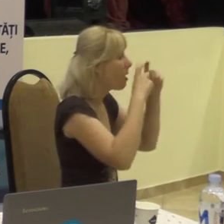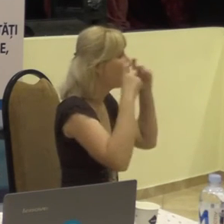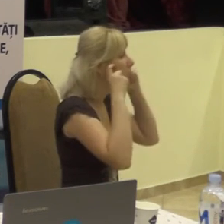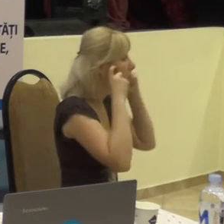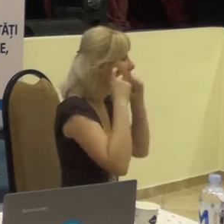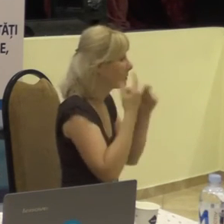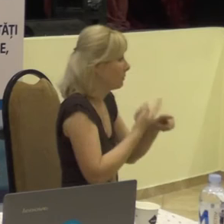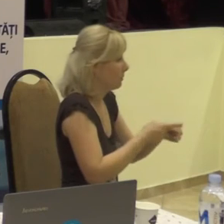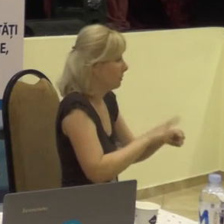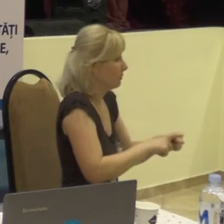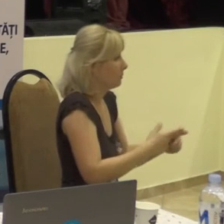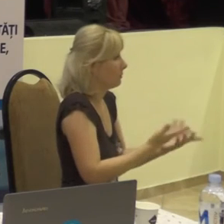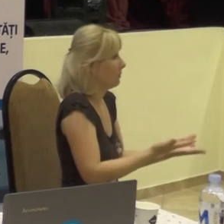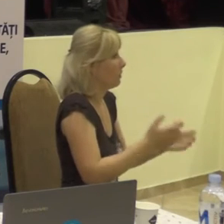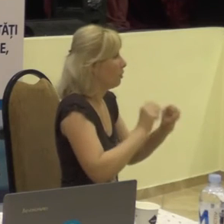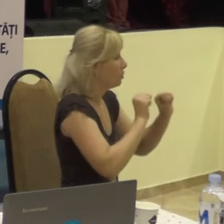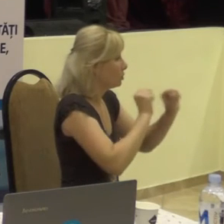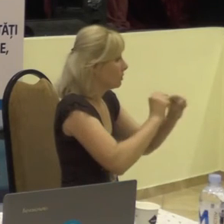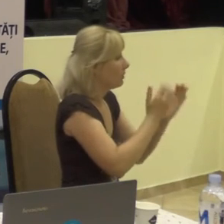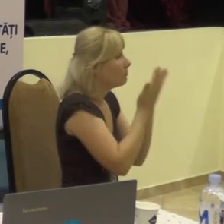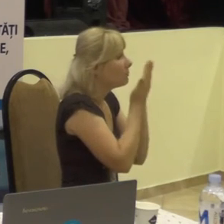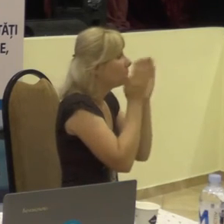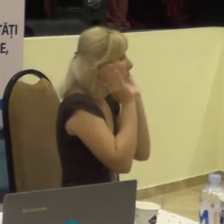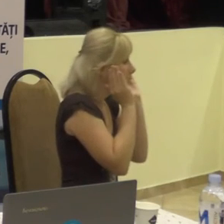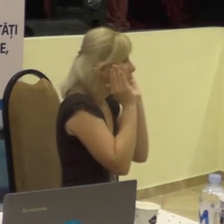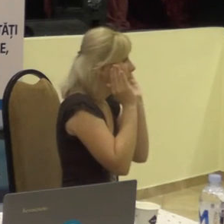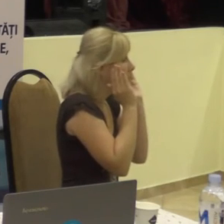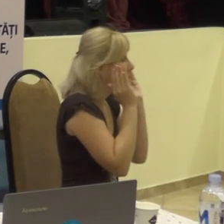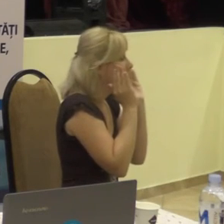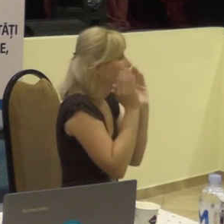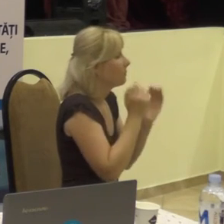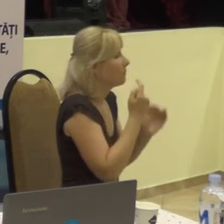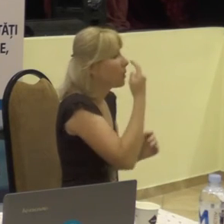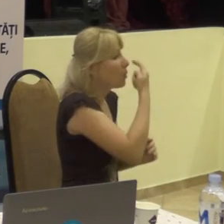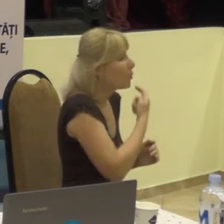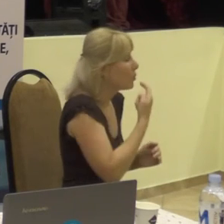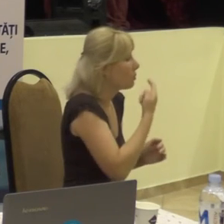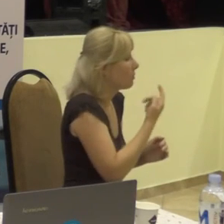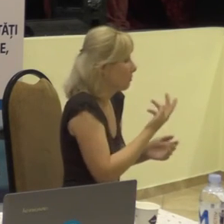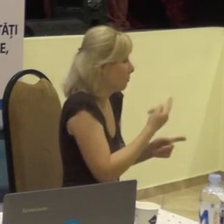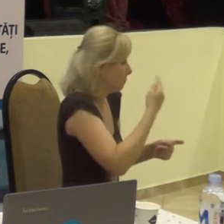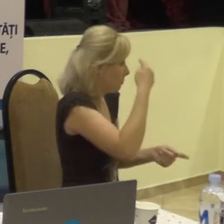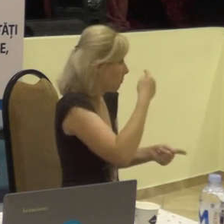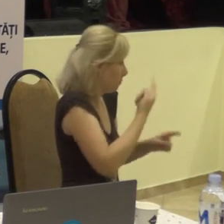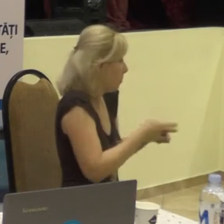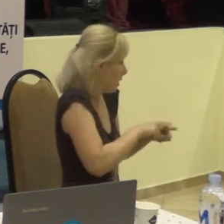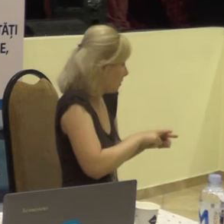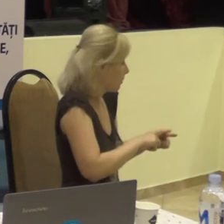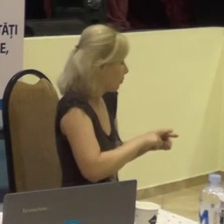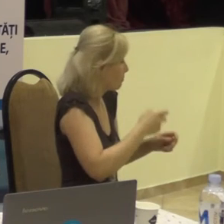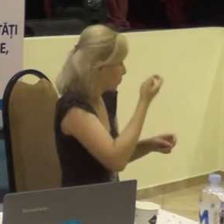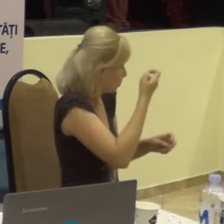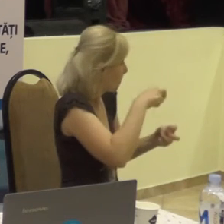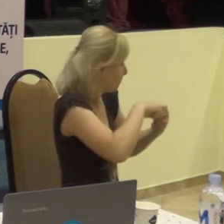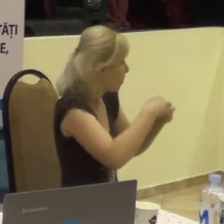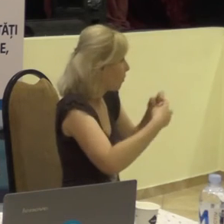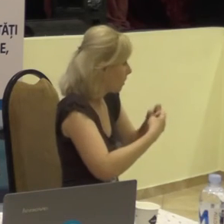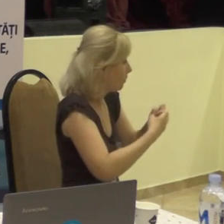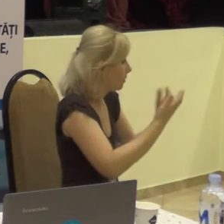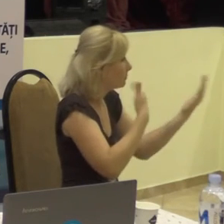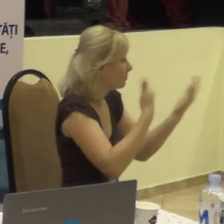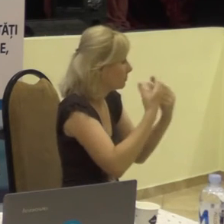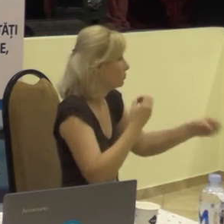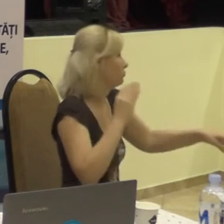protecție acoperă gura și, respectiv, a creat o barieră